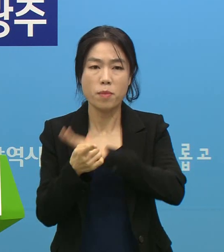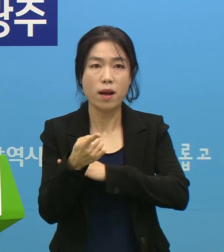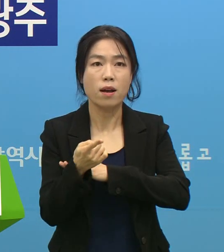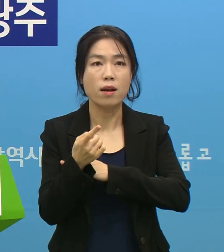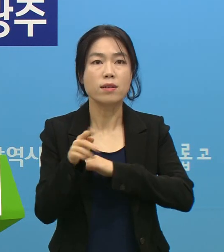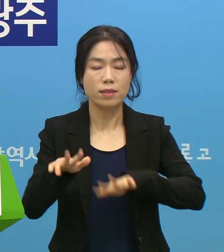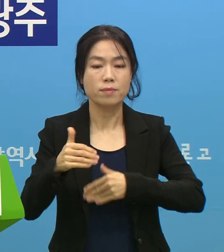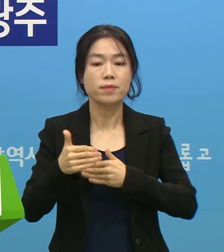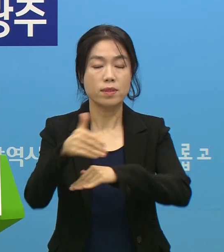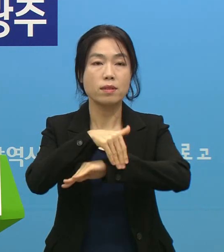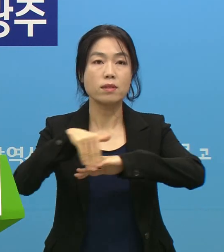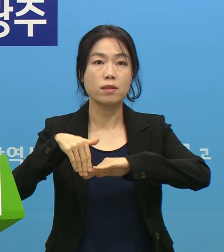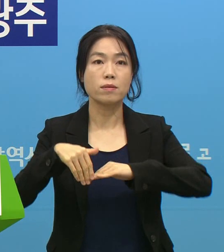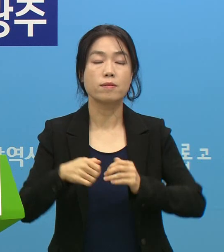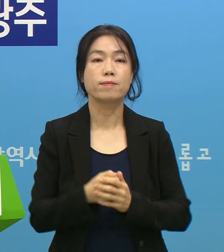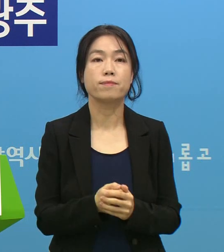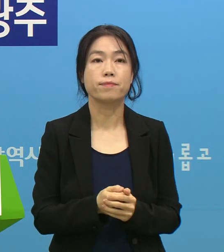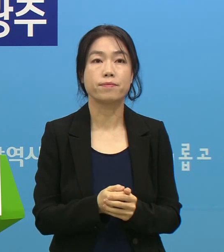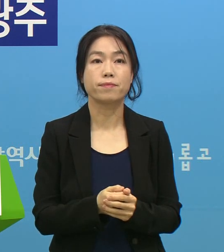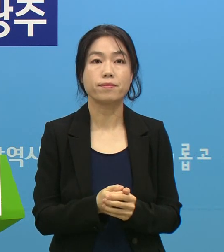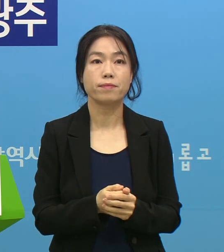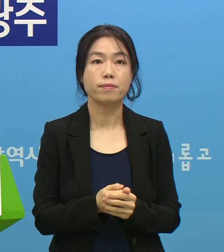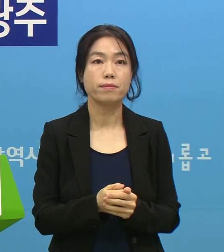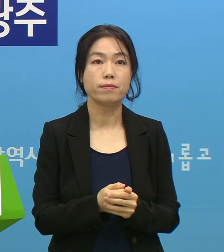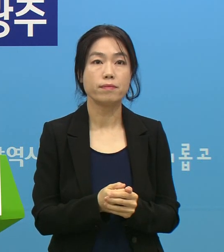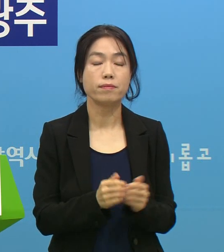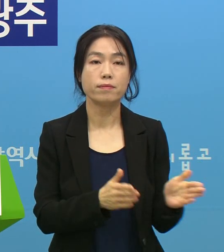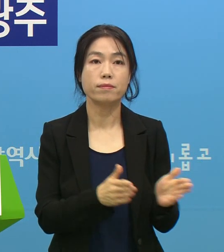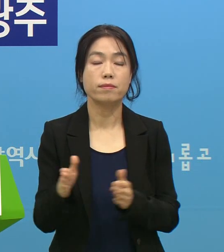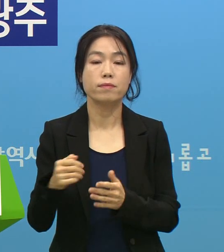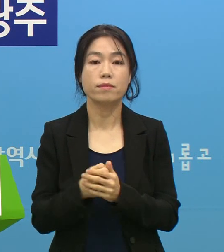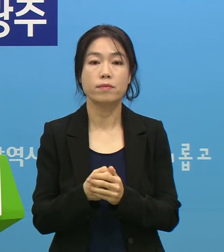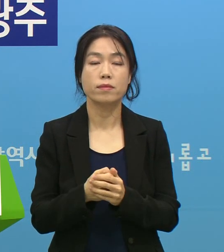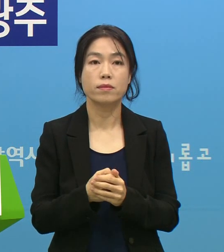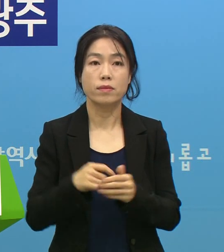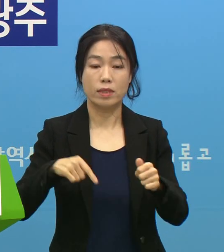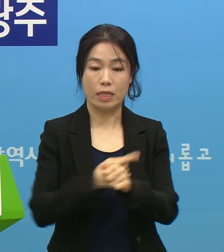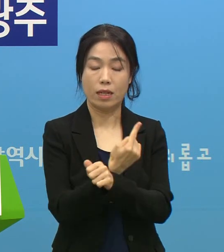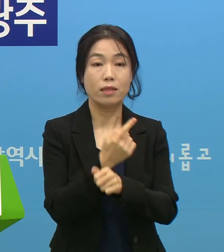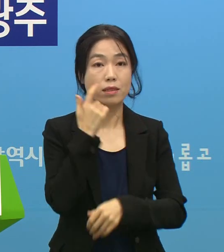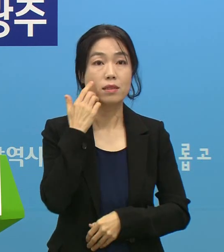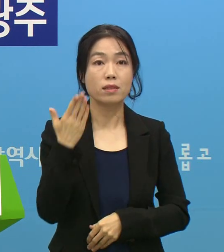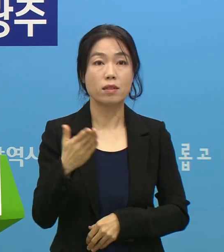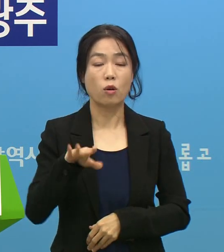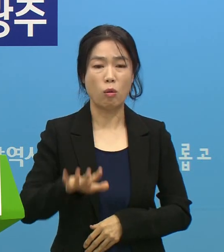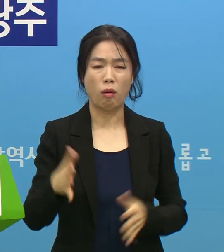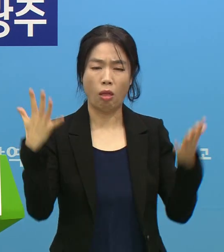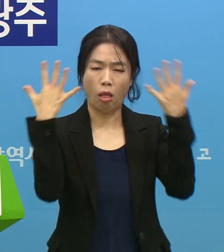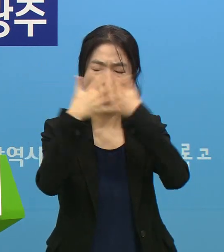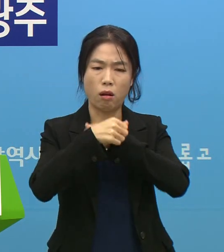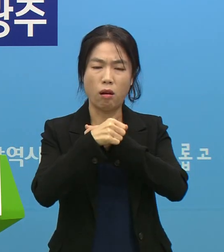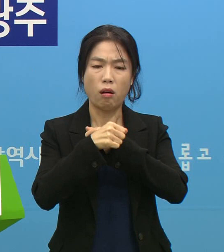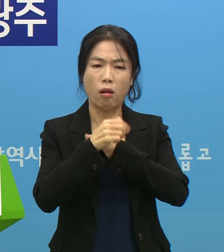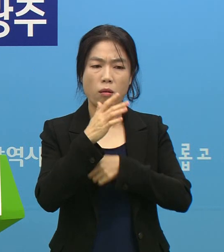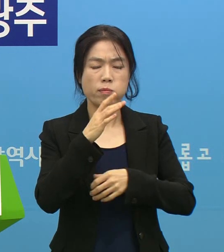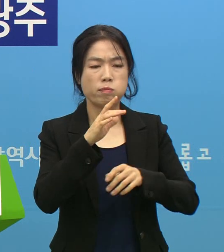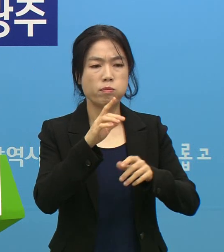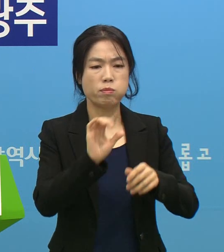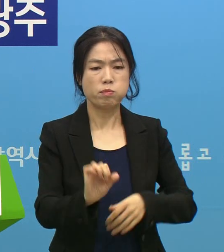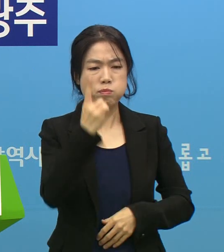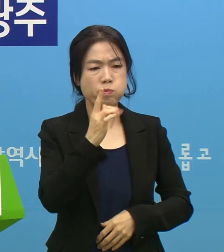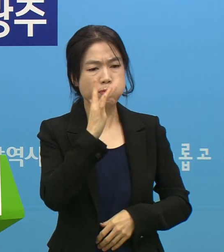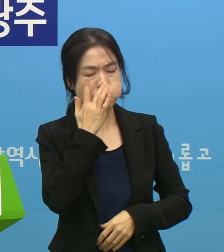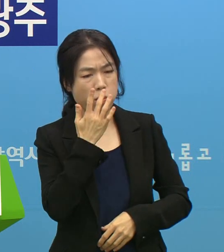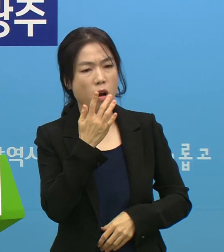진행하도록 하겠습니다. 그다음에 다른 질문입니다. 광주 지역 깜깜이 환자가 몇 명이고 비율은